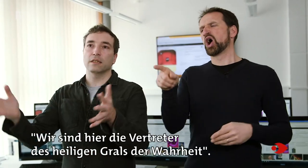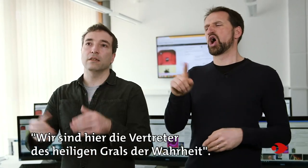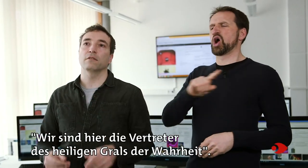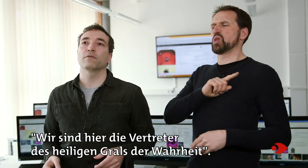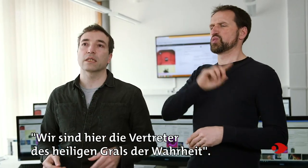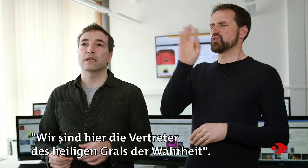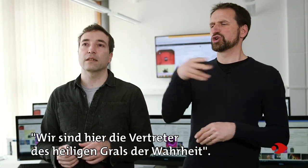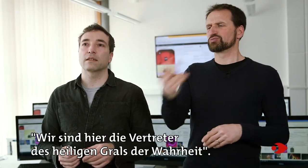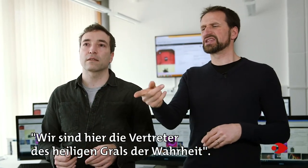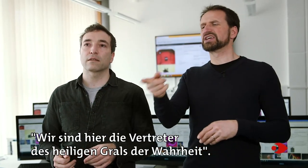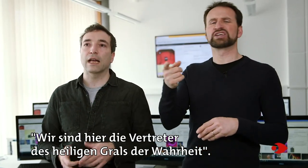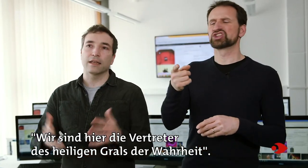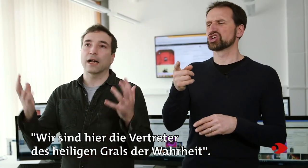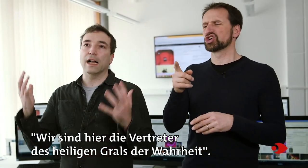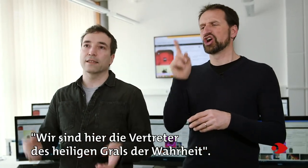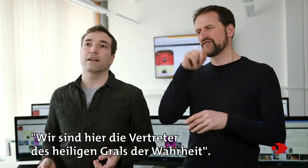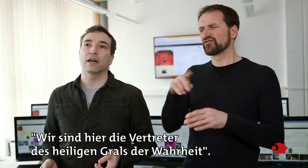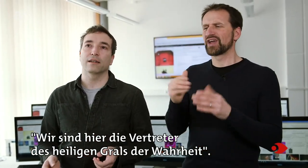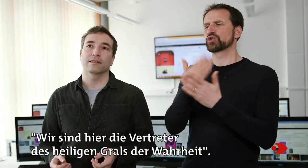die Vertreter des Heiligen Graals der Wahrheit.